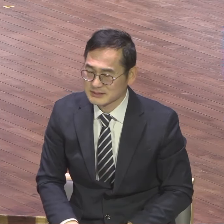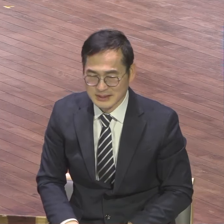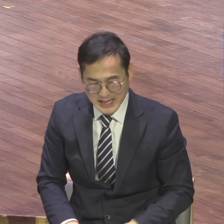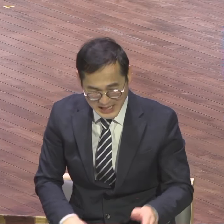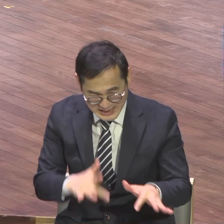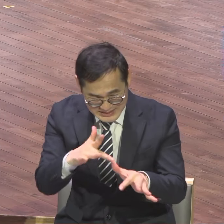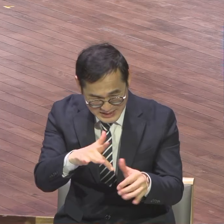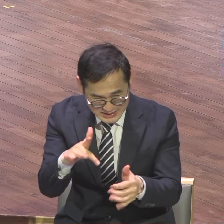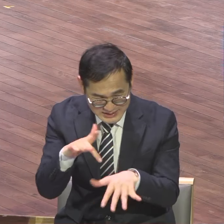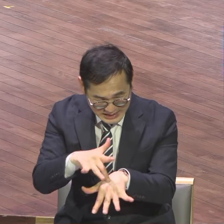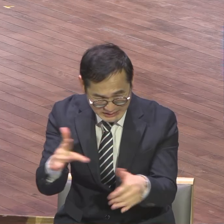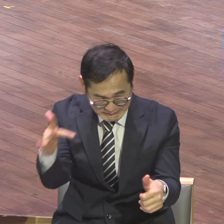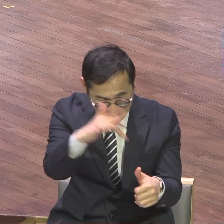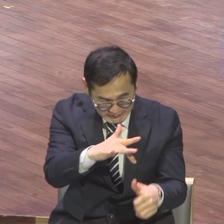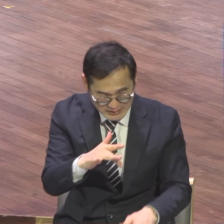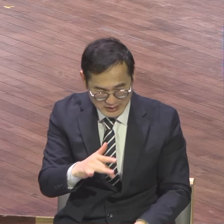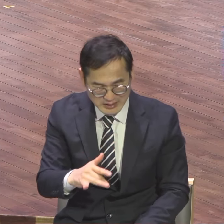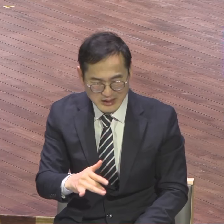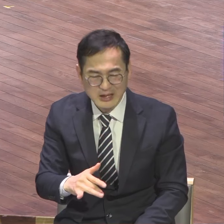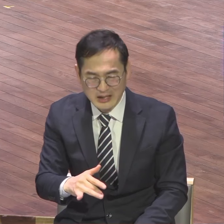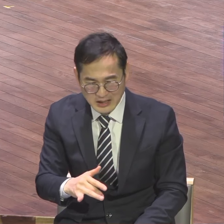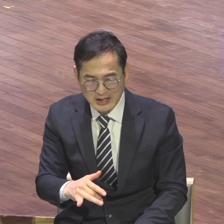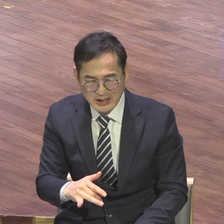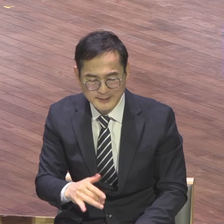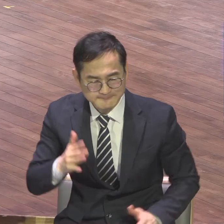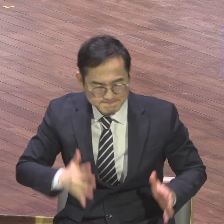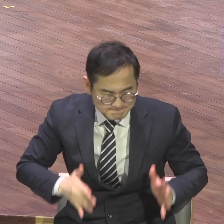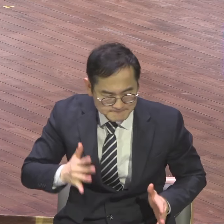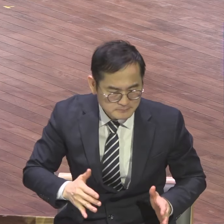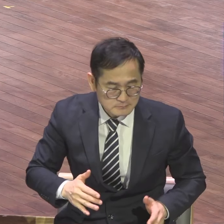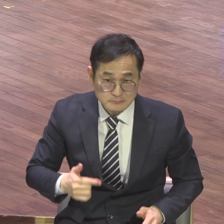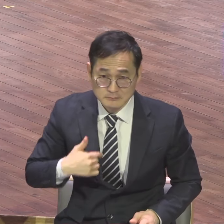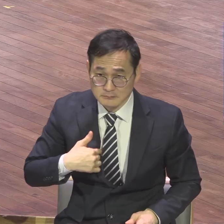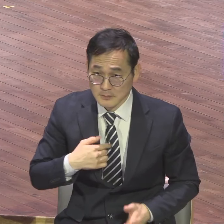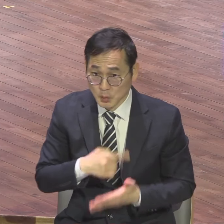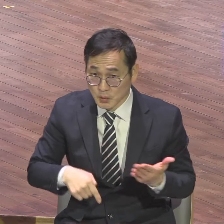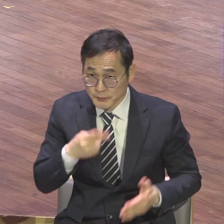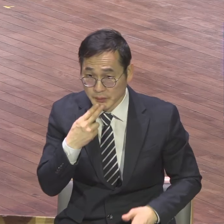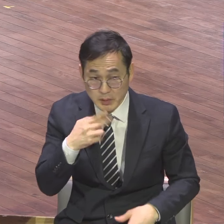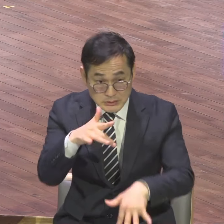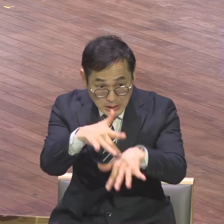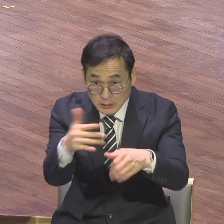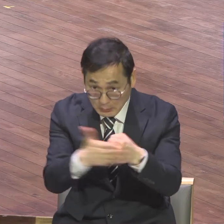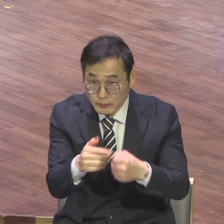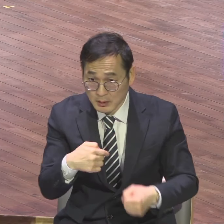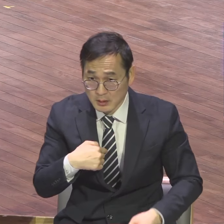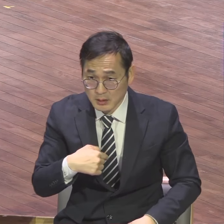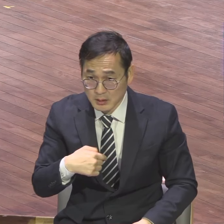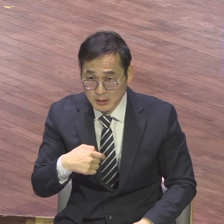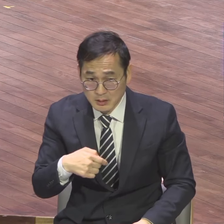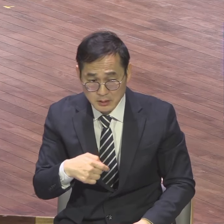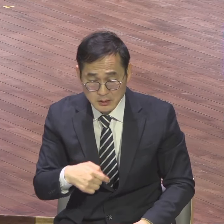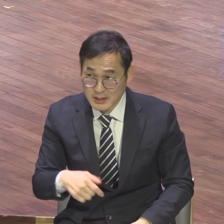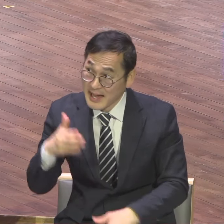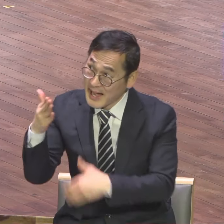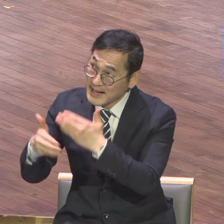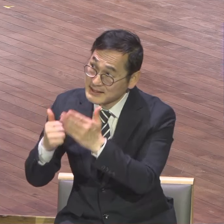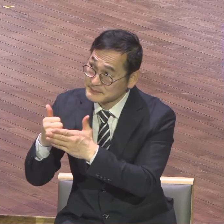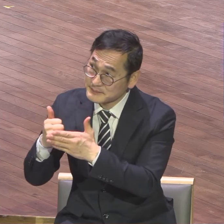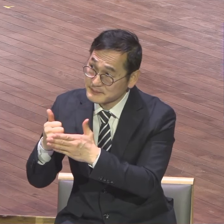이러지요 그럼 내가 손해볼 게 없잖아요 사단이 하나님께서 이러면 요 답이 다